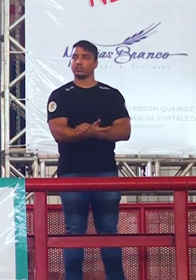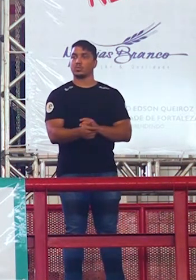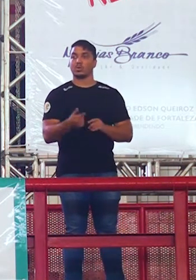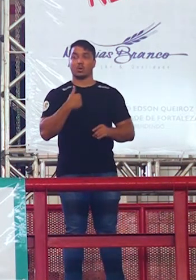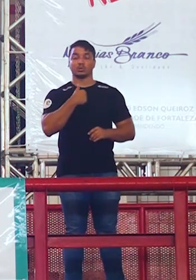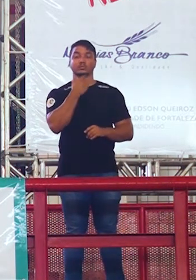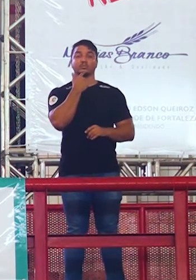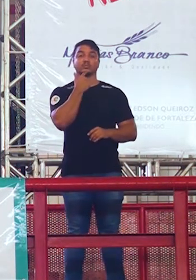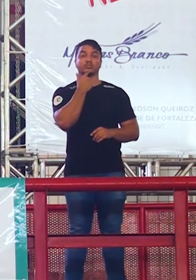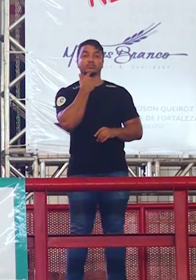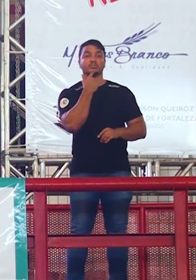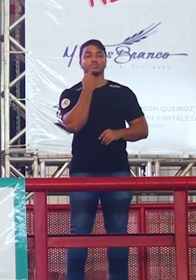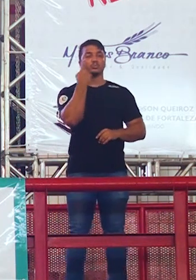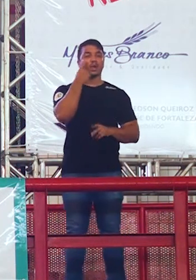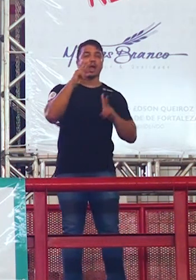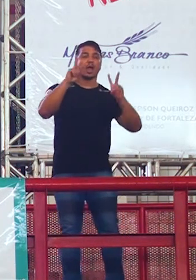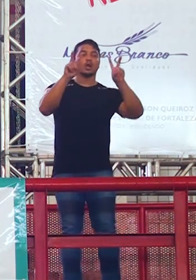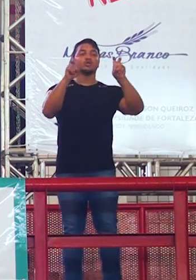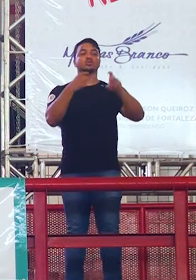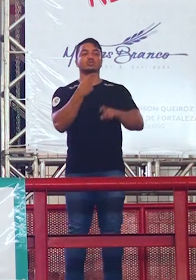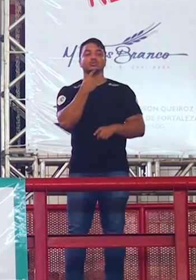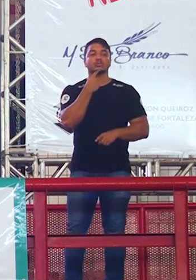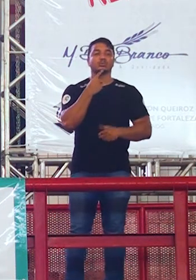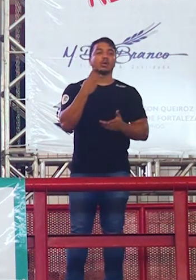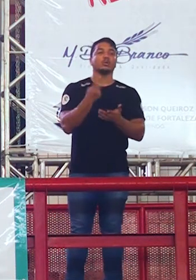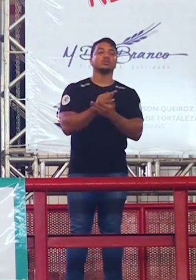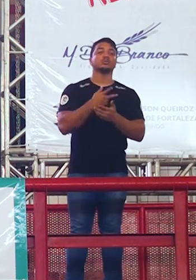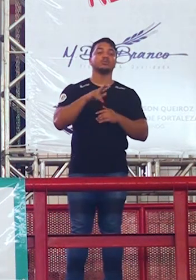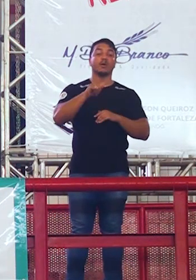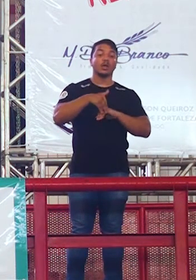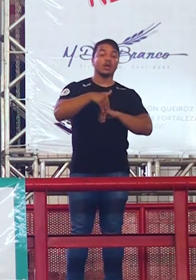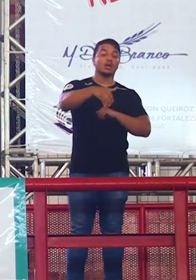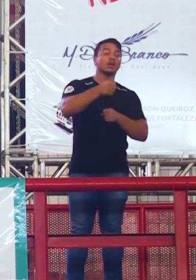o último assunto que está aí. Este ano é ano de que?